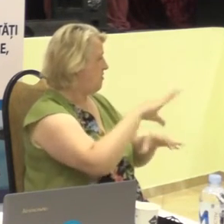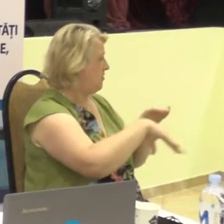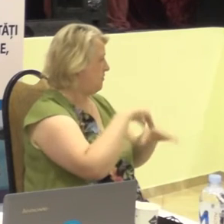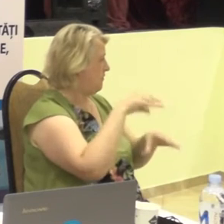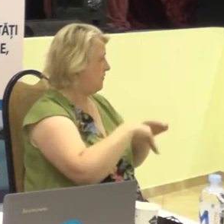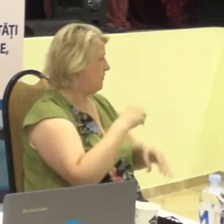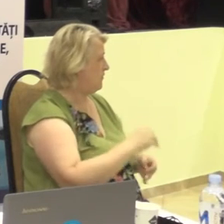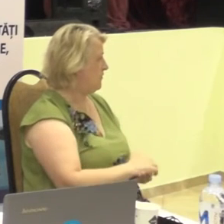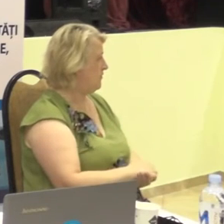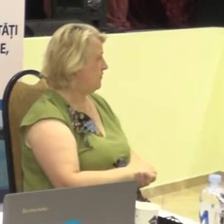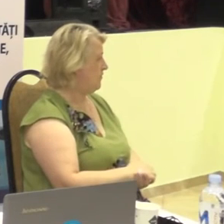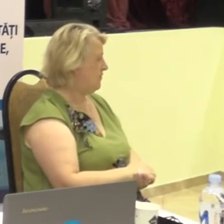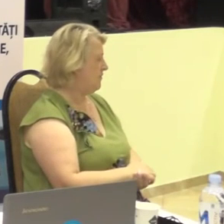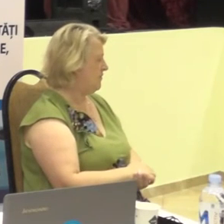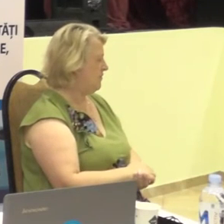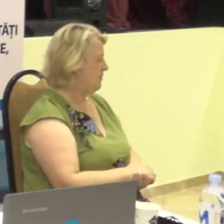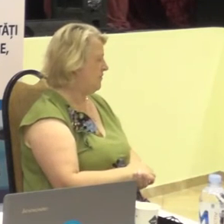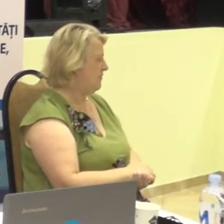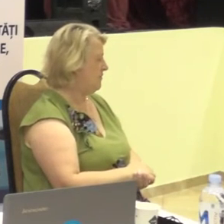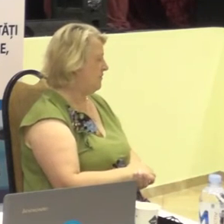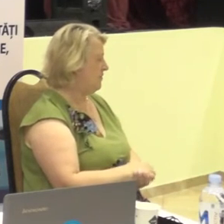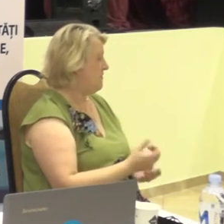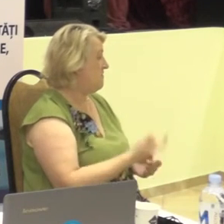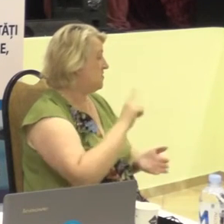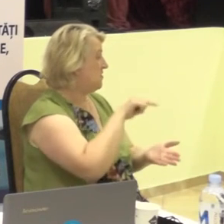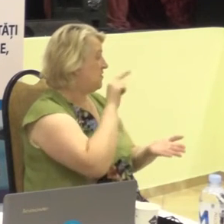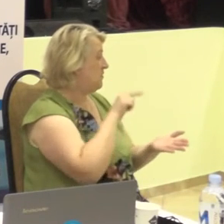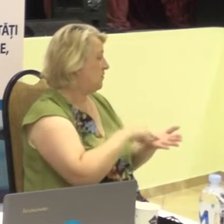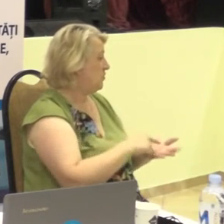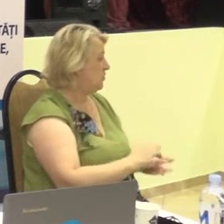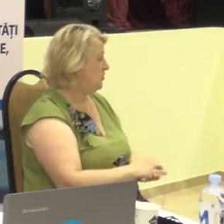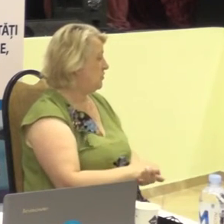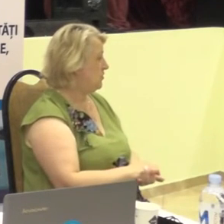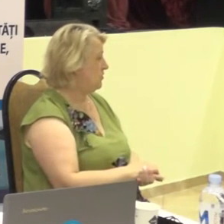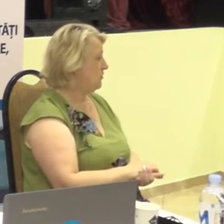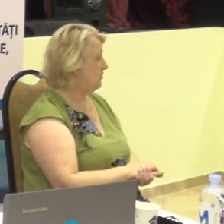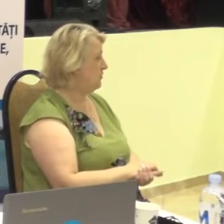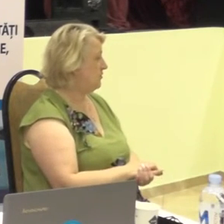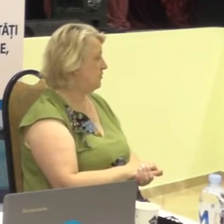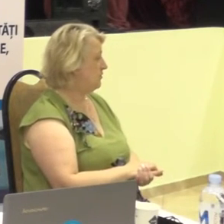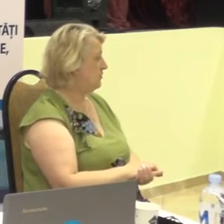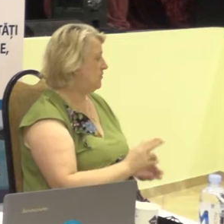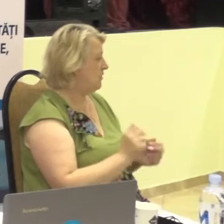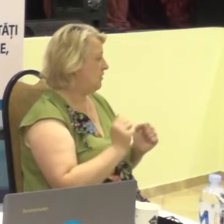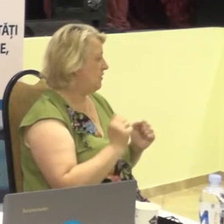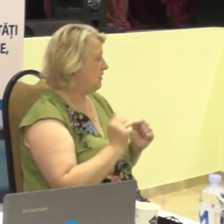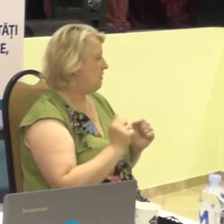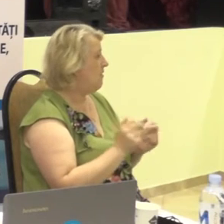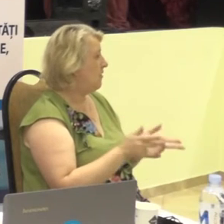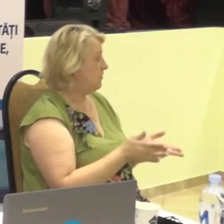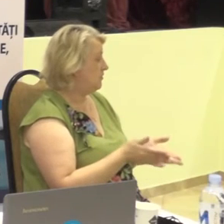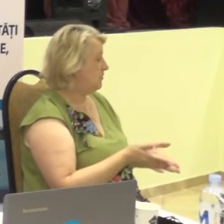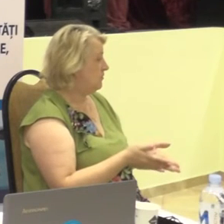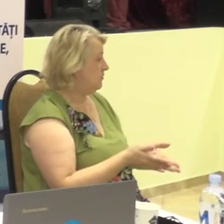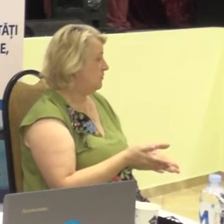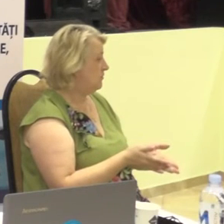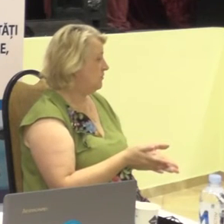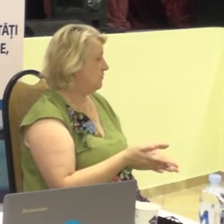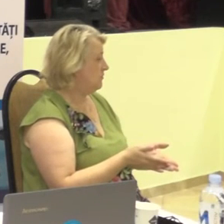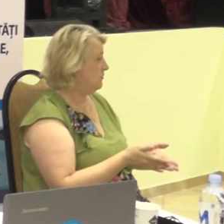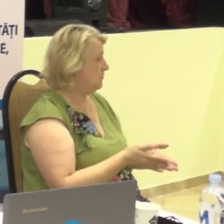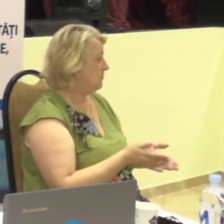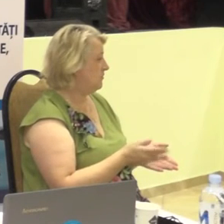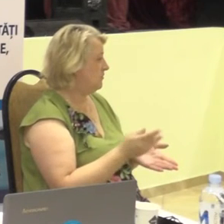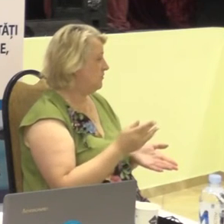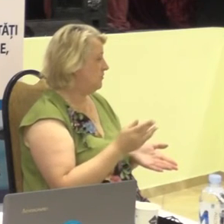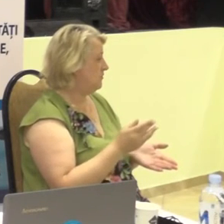Se plână întrebarea, cum persoana